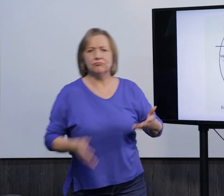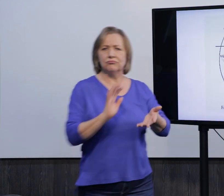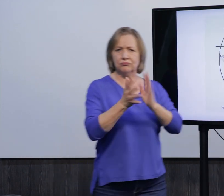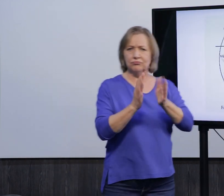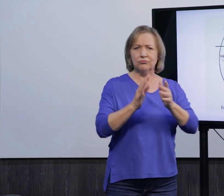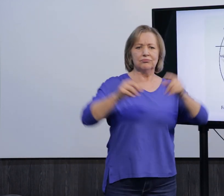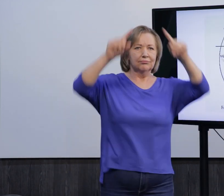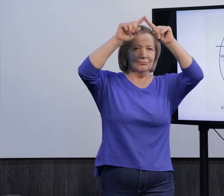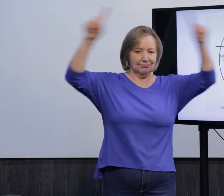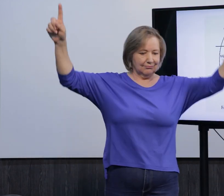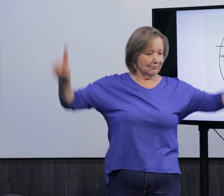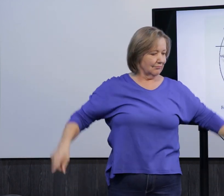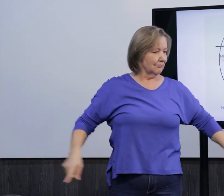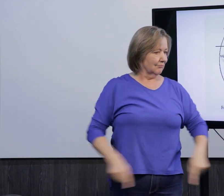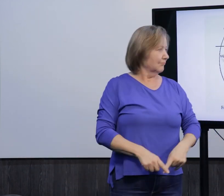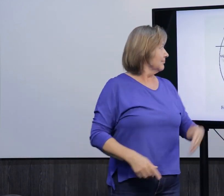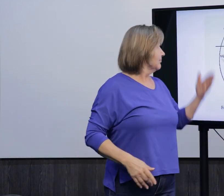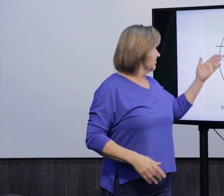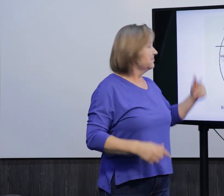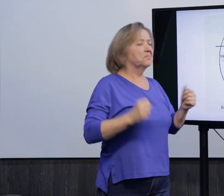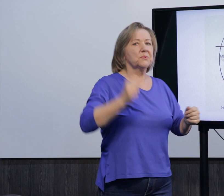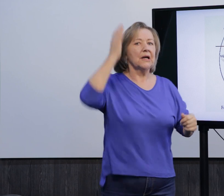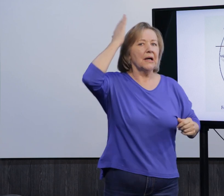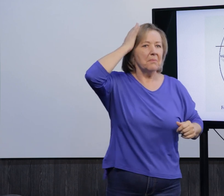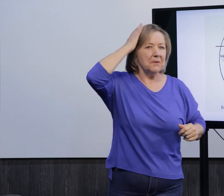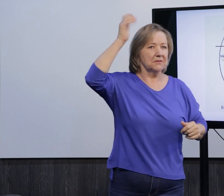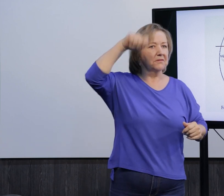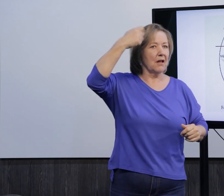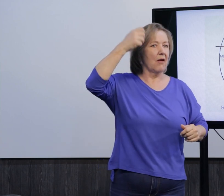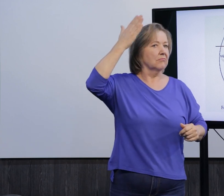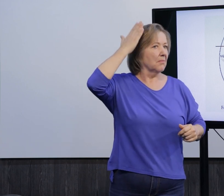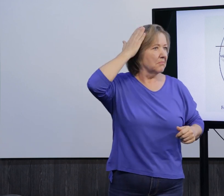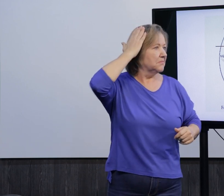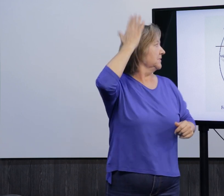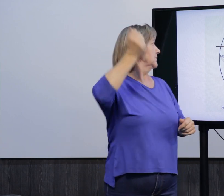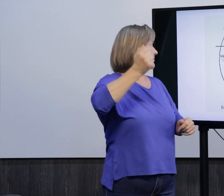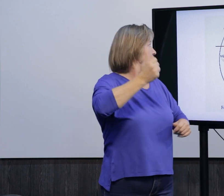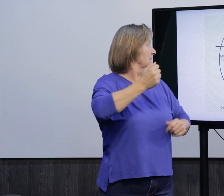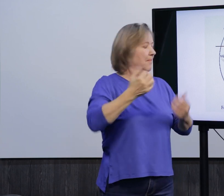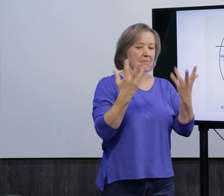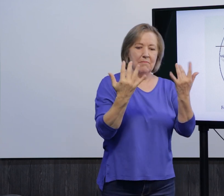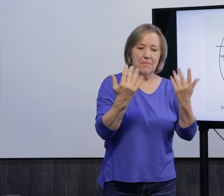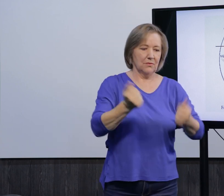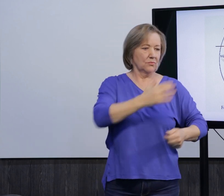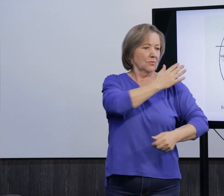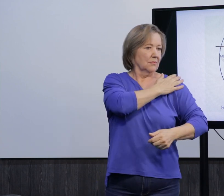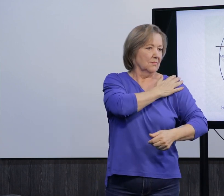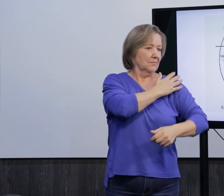ela deve ser sinalizada. Então, a língua de sinais, né, pra gente sinalizar, a gente precisa, né, ter claro esse campo, né, de